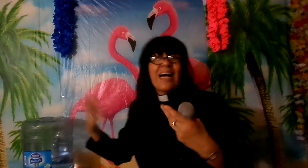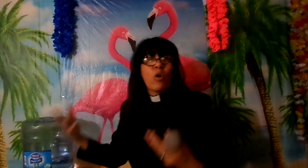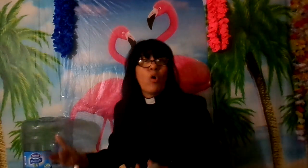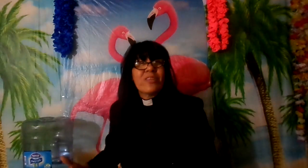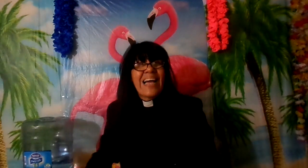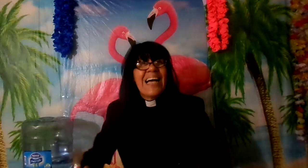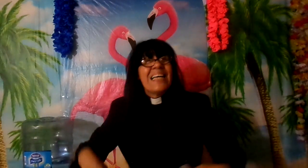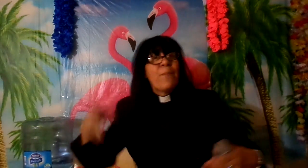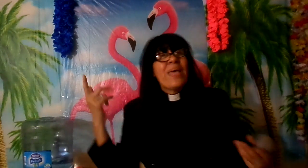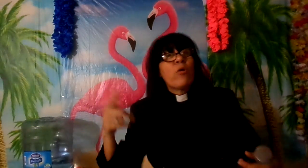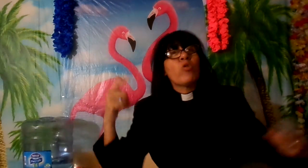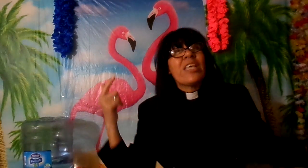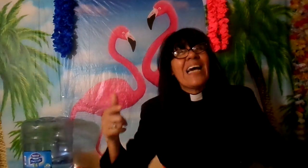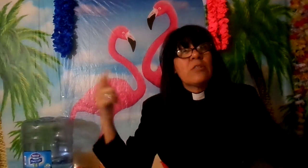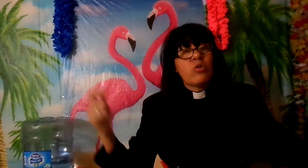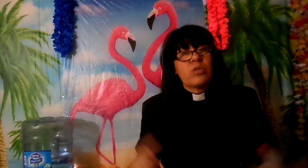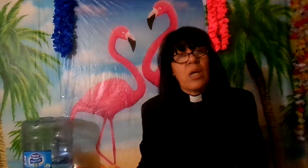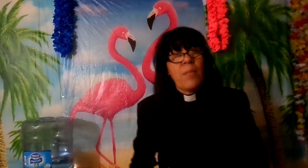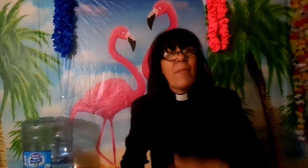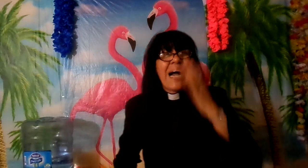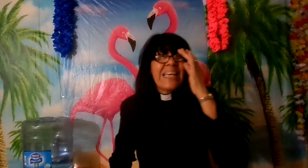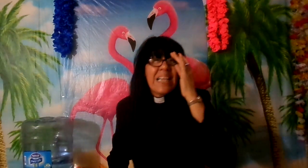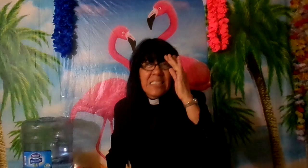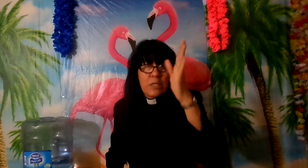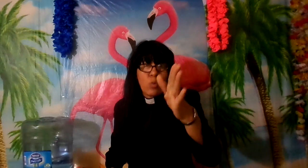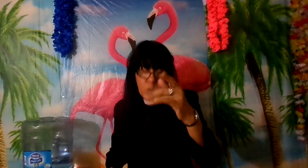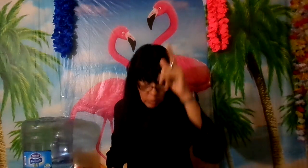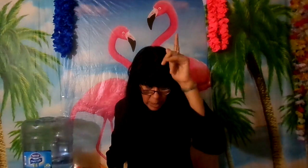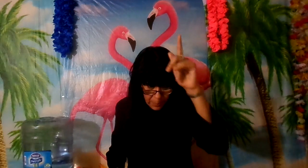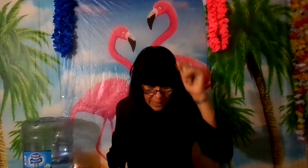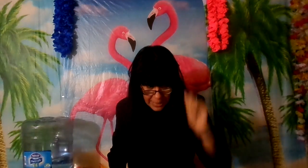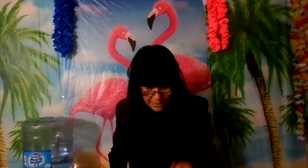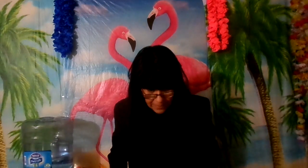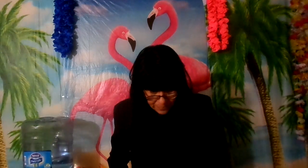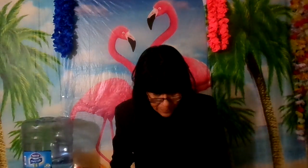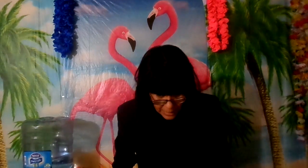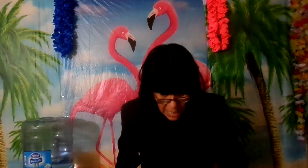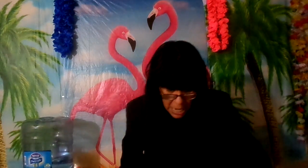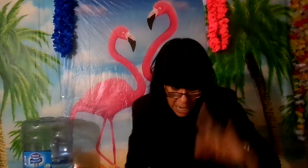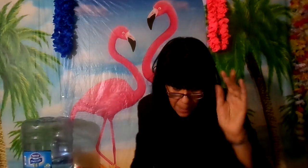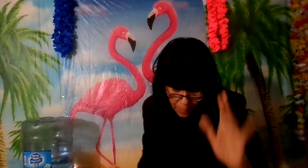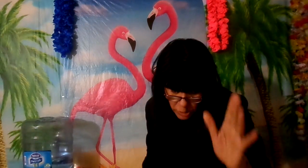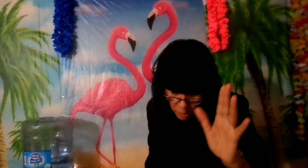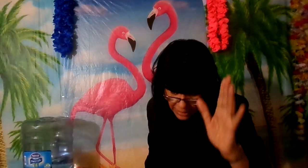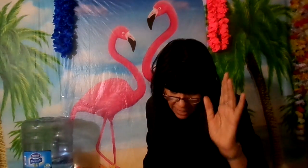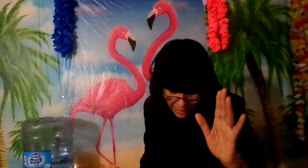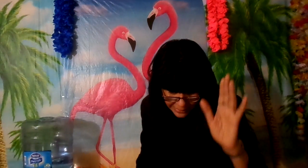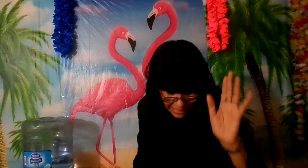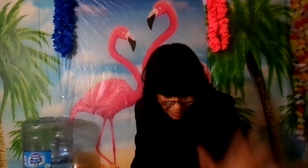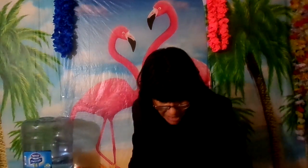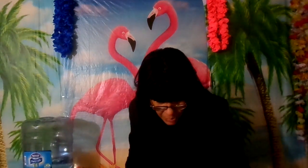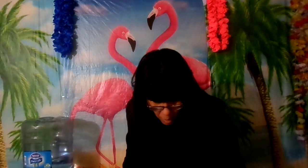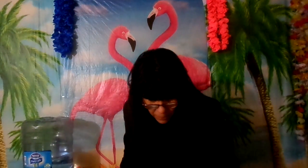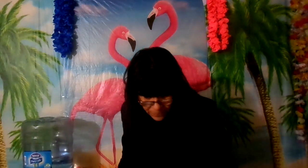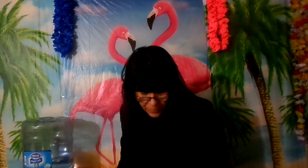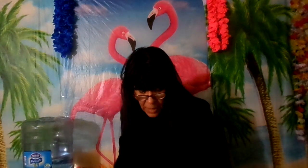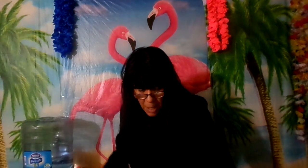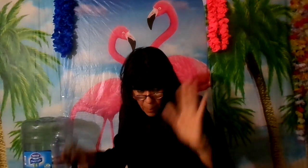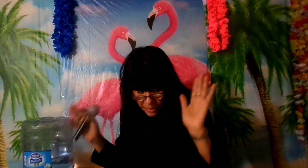langosta picoteándote imagínate tú espérate el pozo del abismo puede